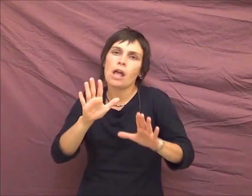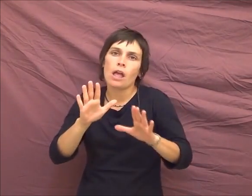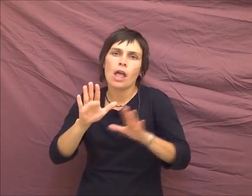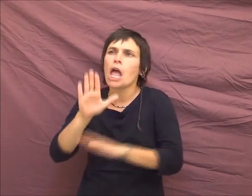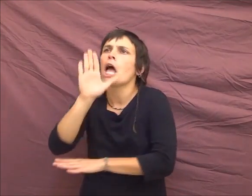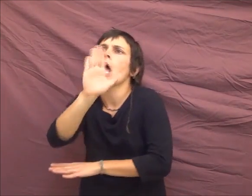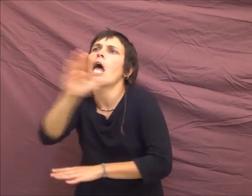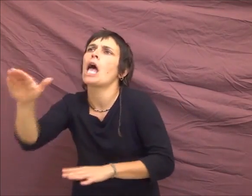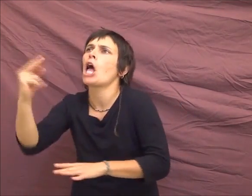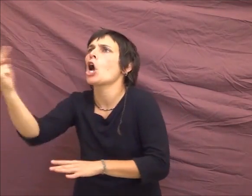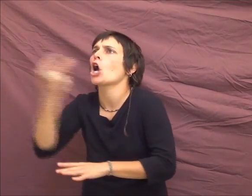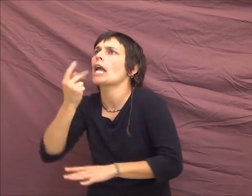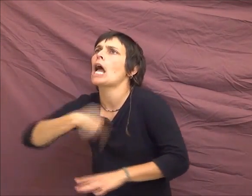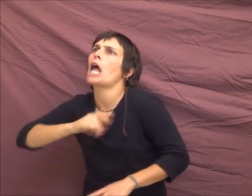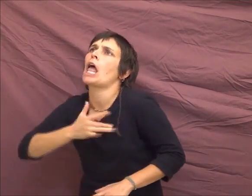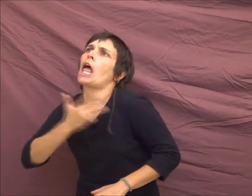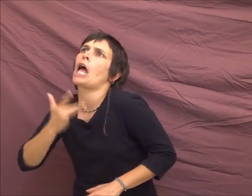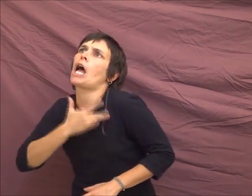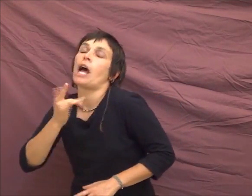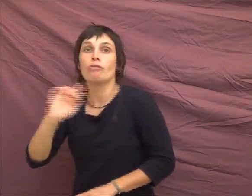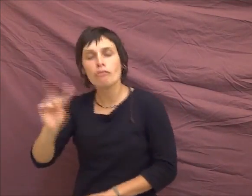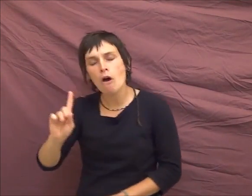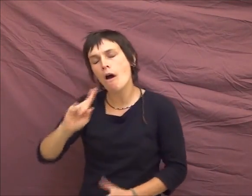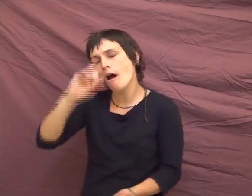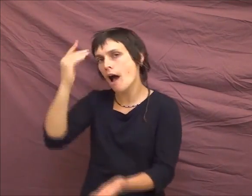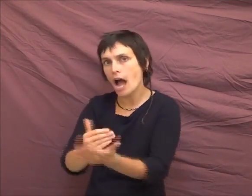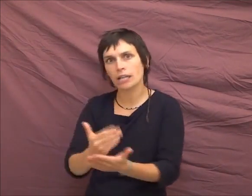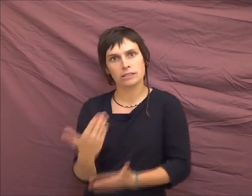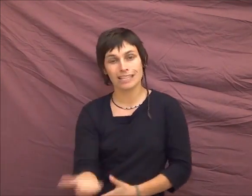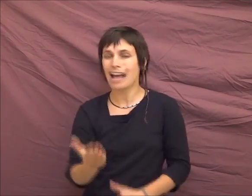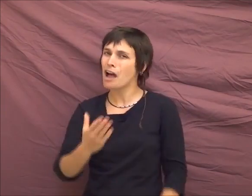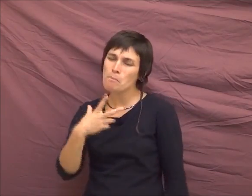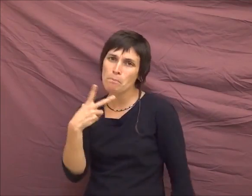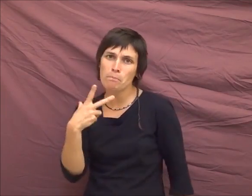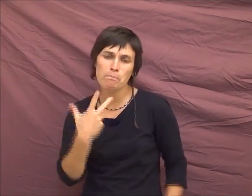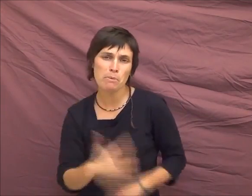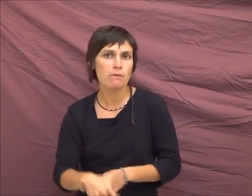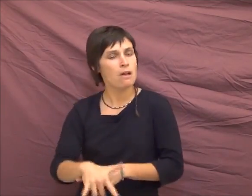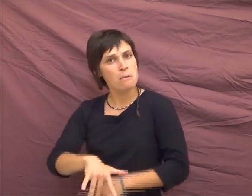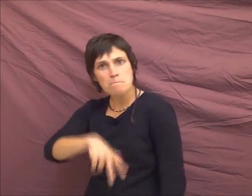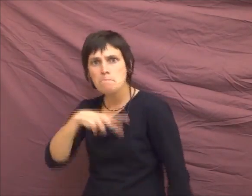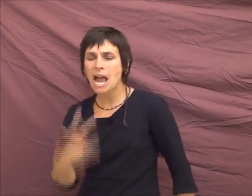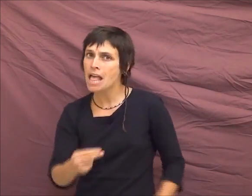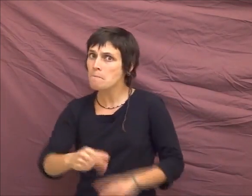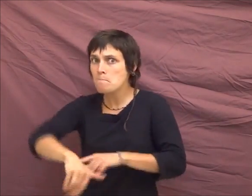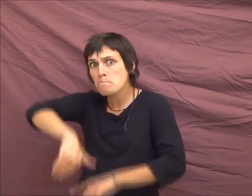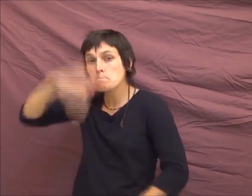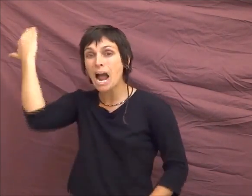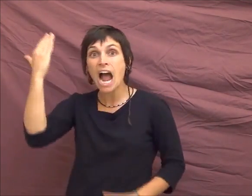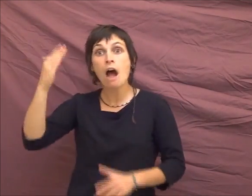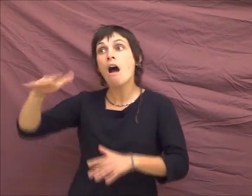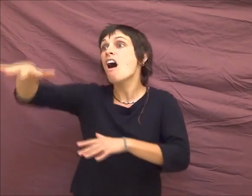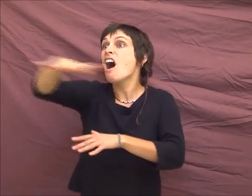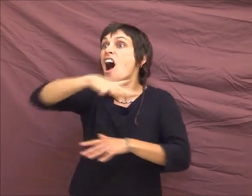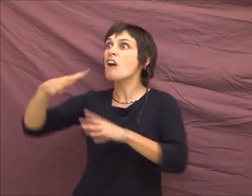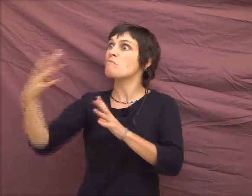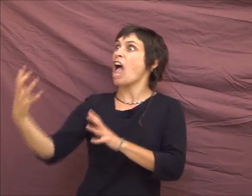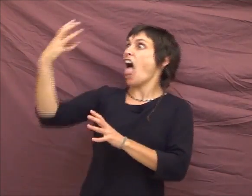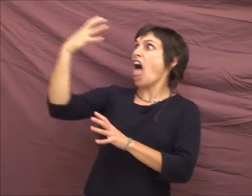victimisante. Putain, merde, il y en a marre. C'est de la merde, à un moment donné, il y a un prédateur, qui, parce qu'il avait